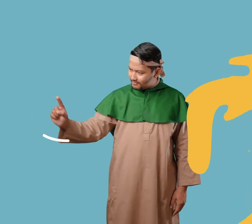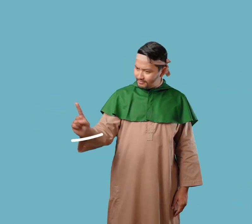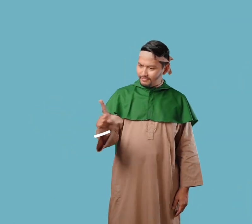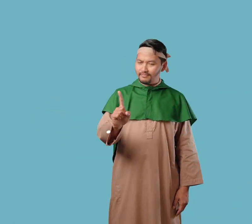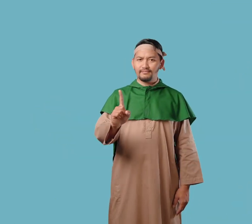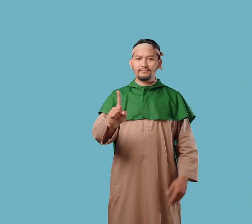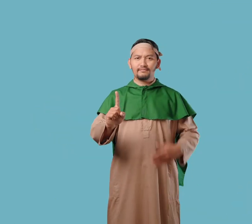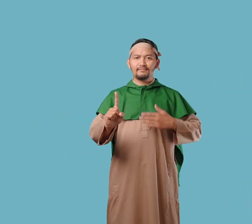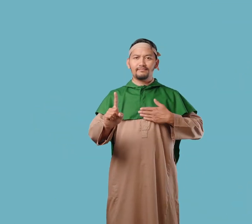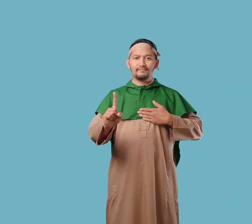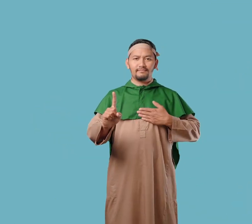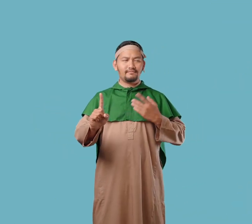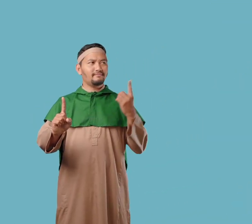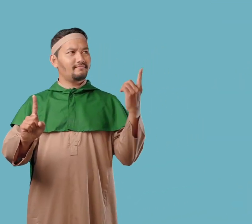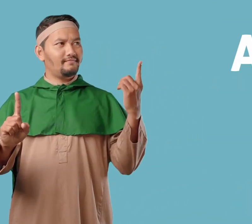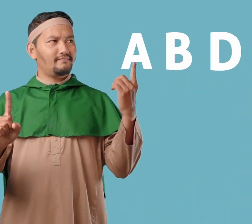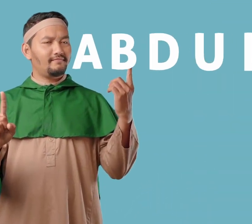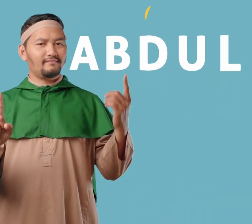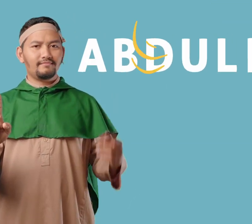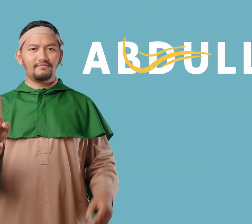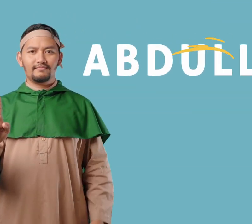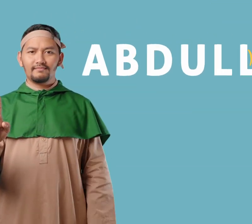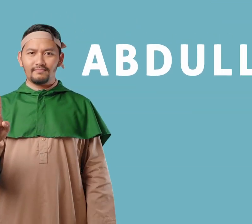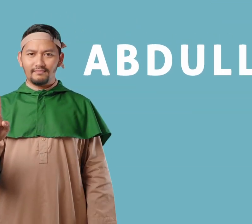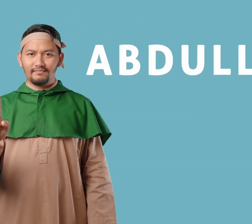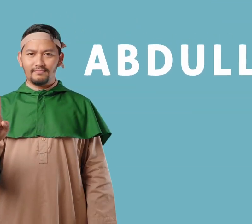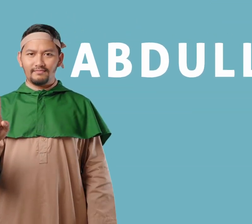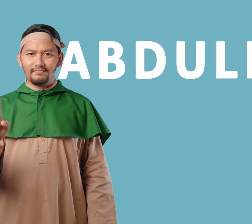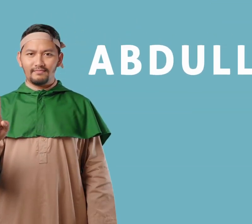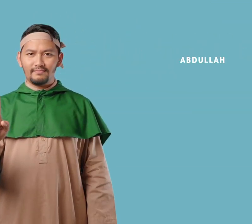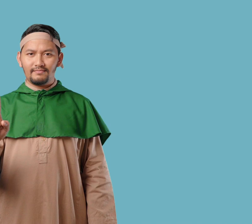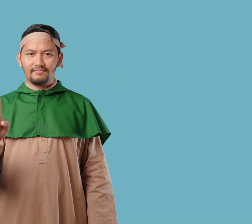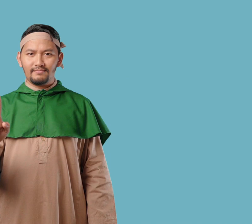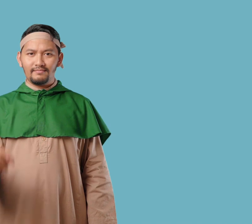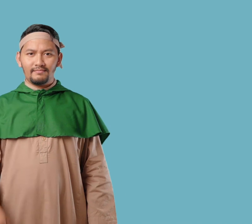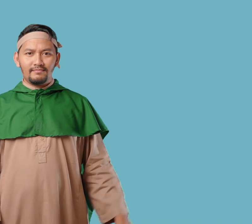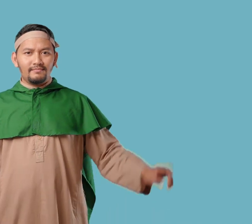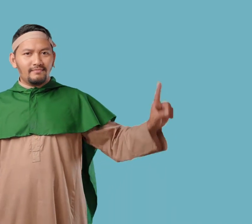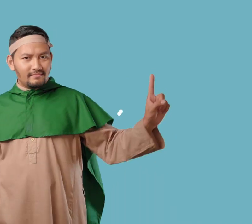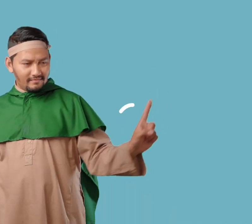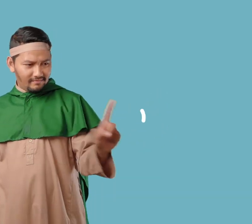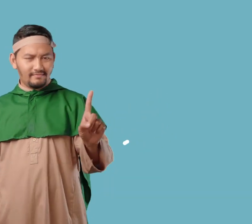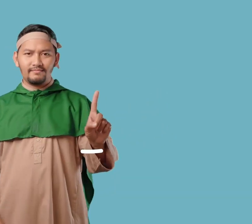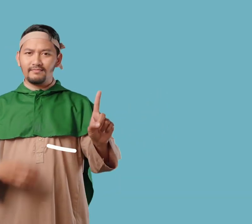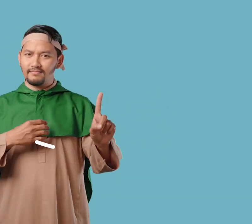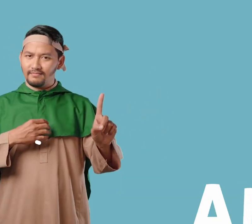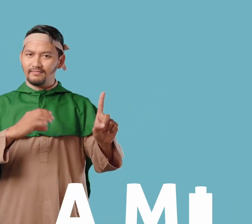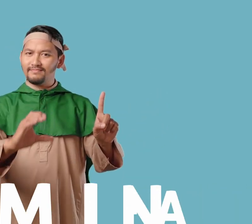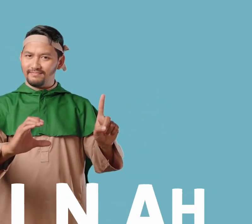Ayah Nabi Muhammad bernama Abdullah Dan ibu kandung Nabi Muhammad bernama